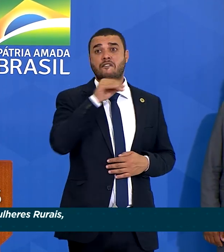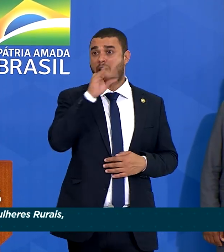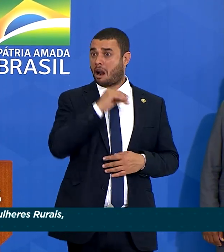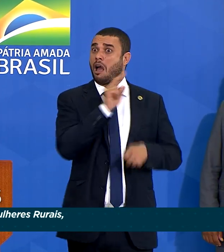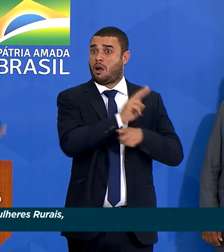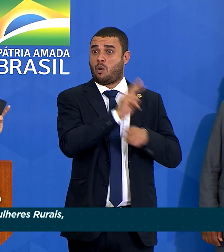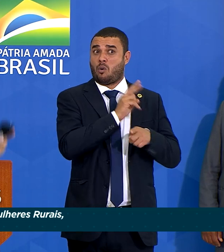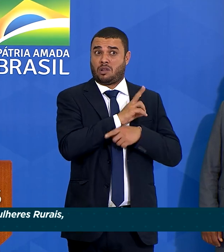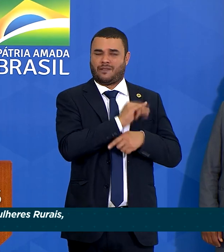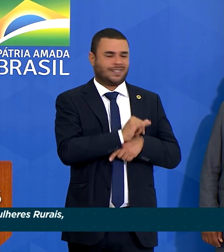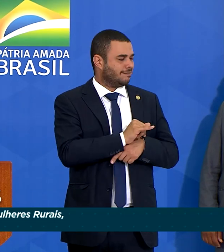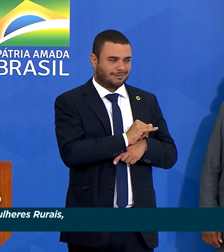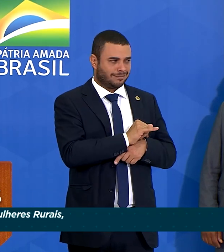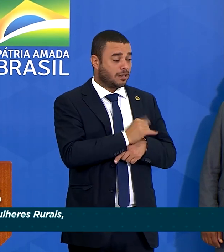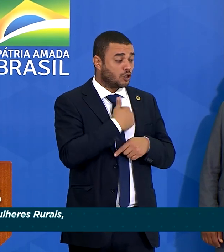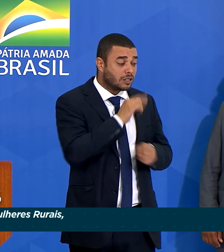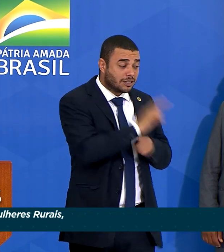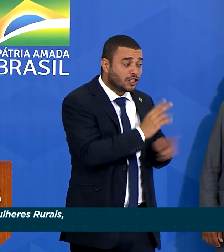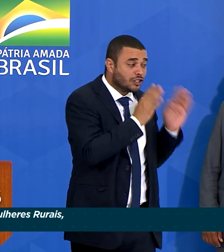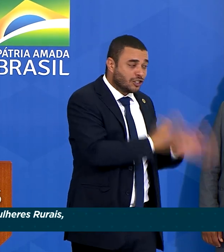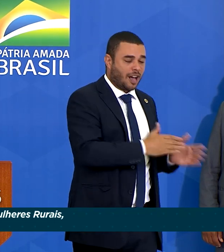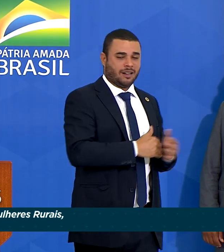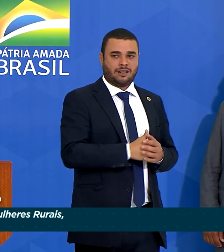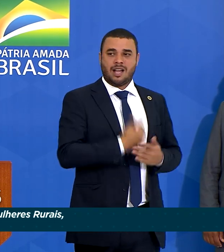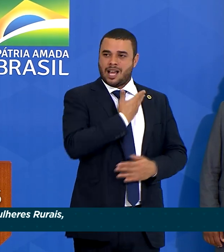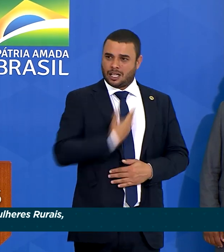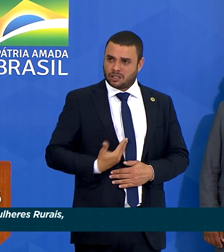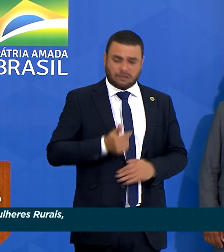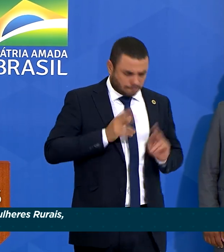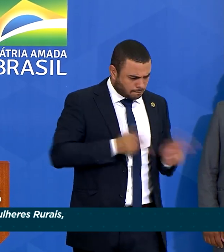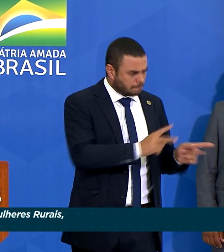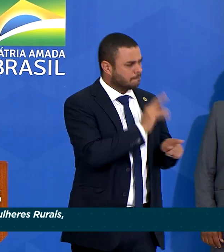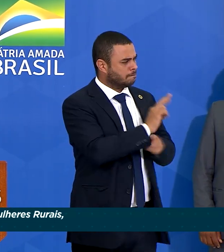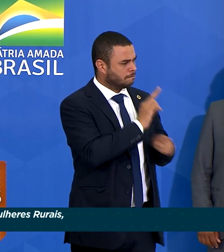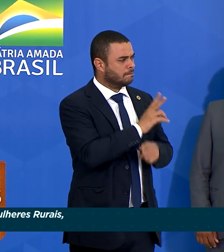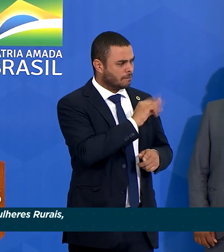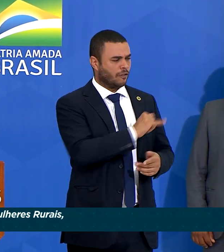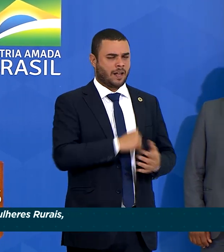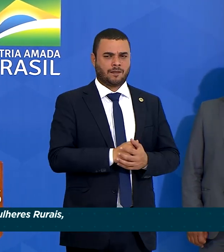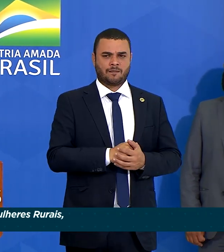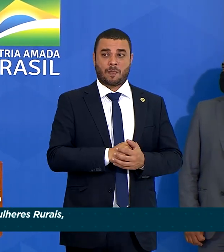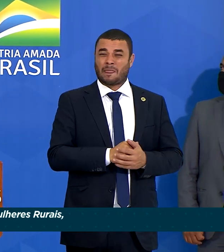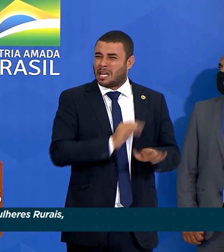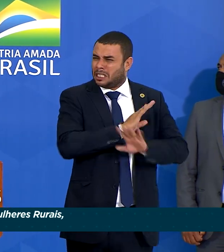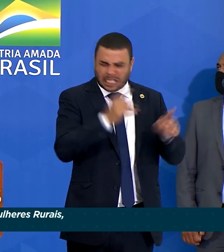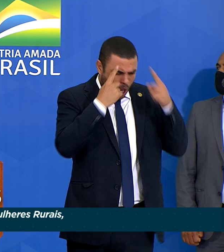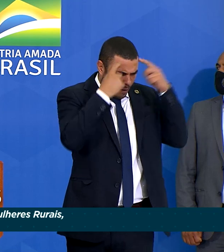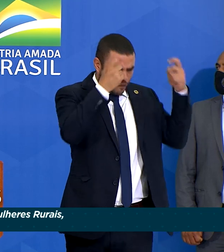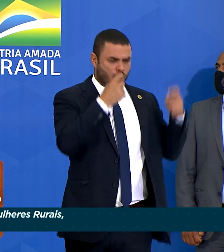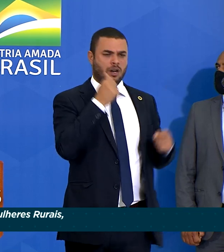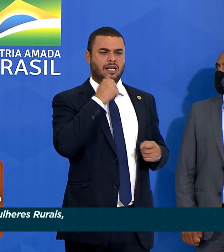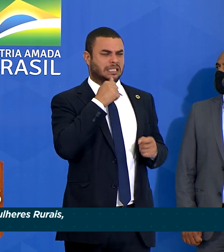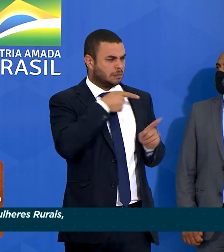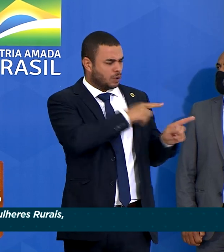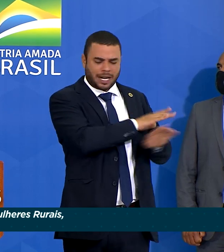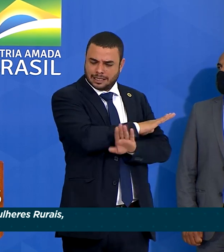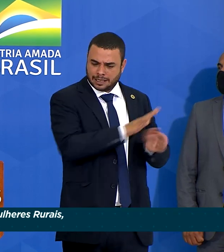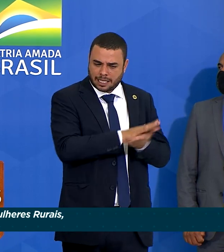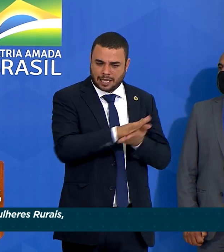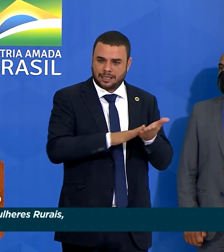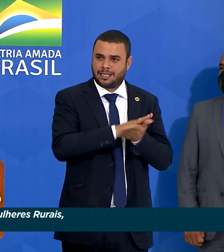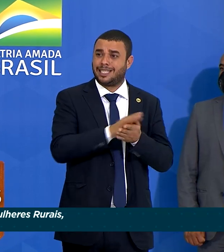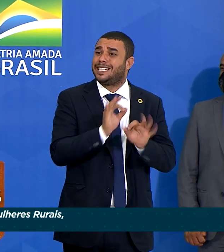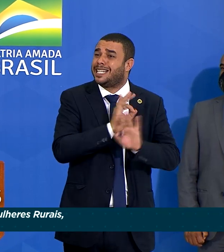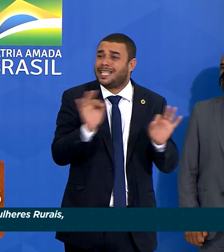vocês. Este governo já cuida. E este governo vai continuar cuidando. Nenhuma violência a mais contra a mulher no campo. Nenhum tipo